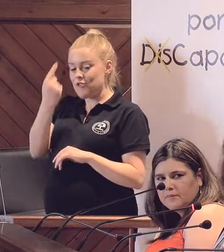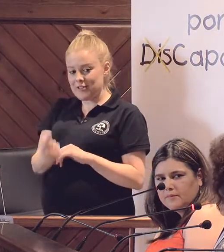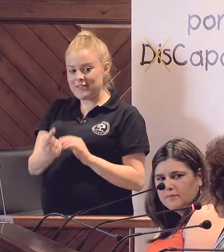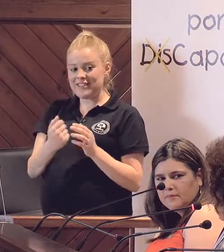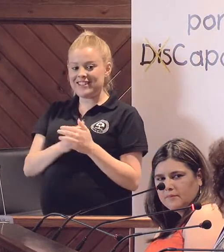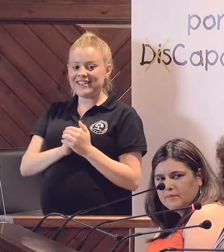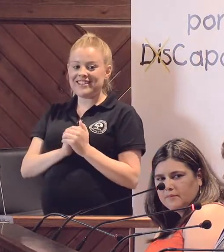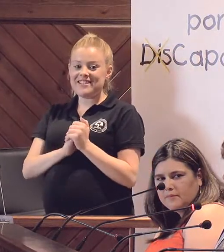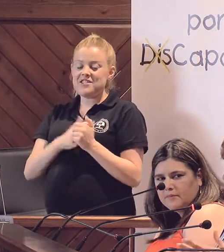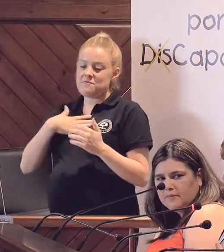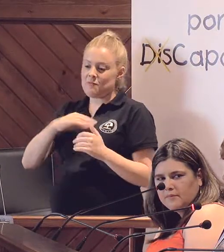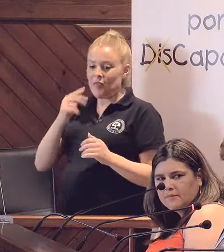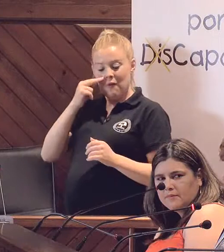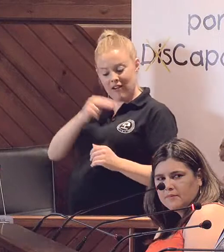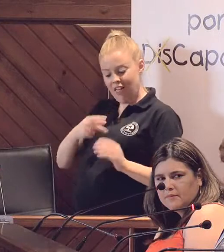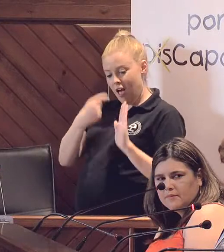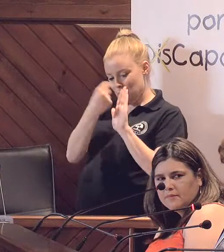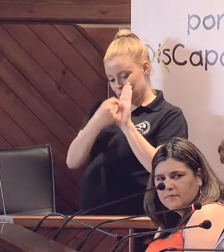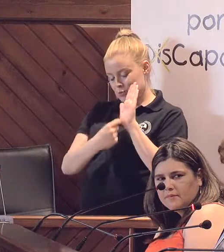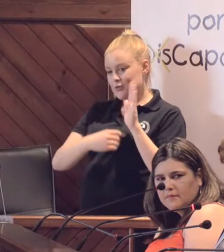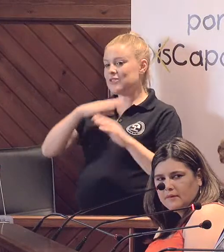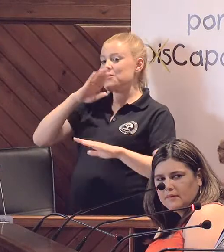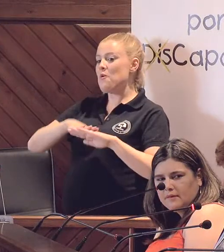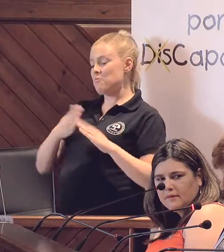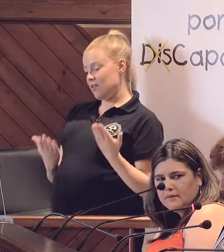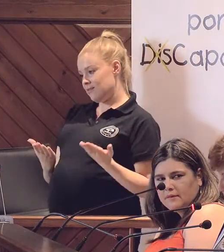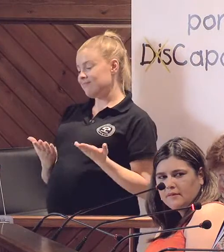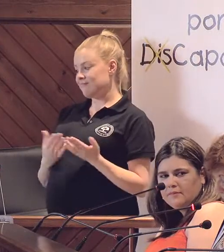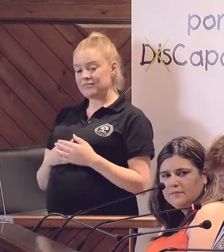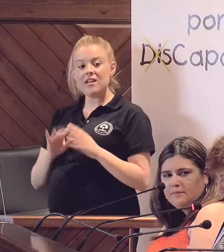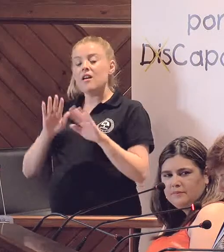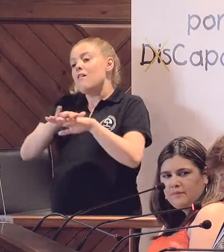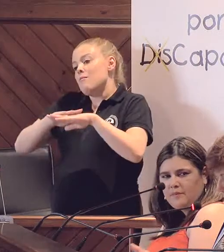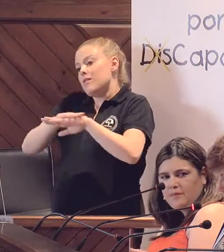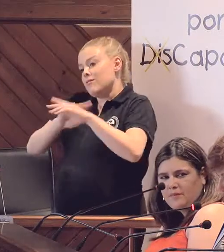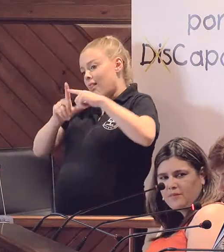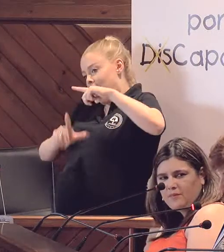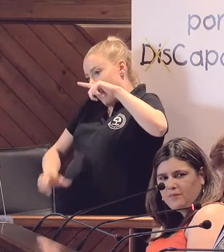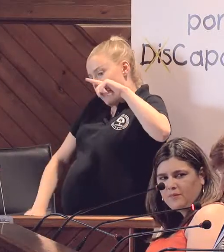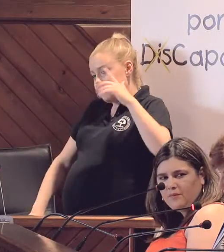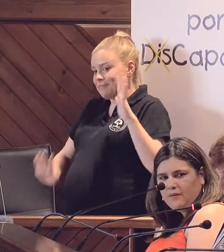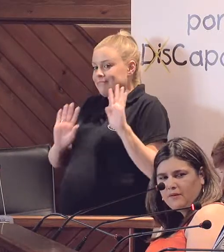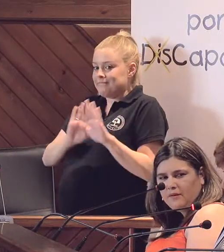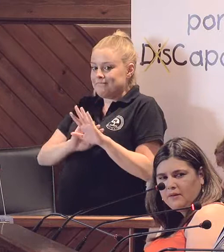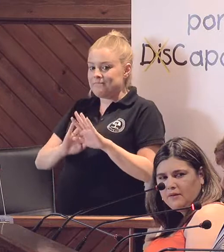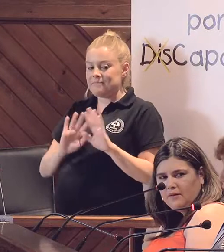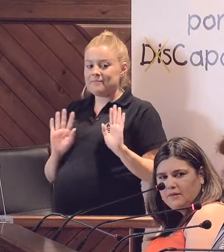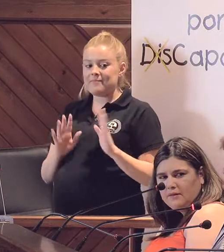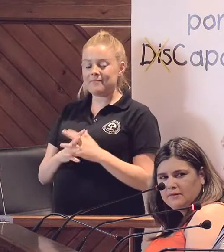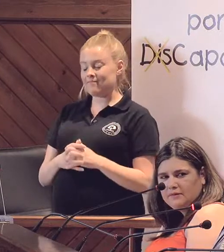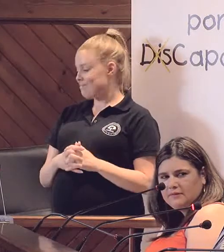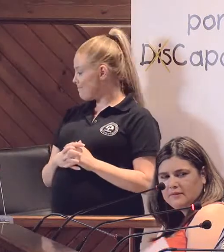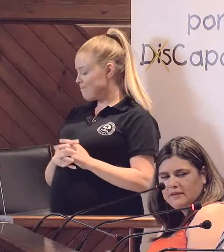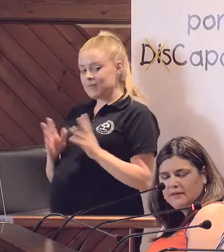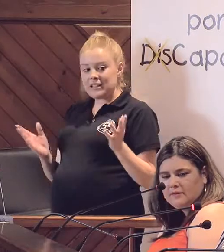leer que algunos puntos lleguen a su…, perdonad por el